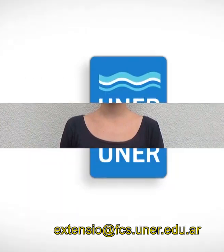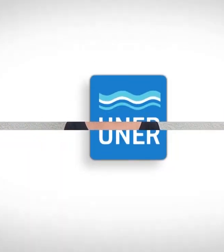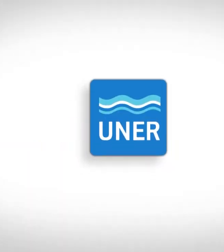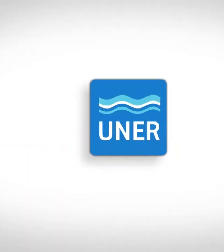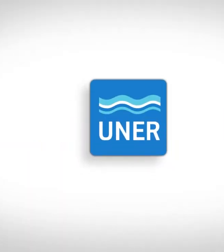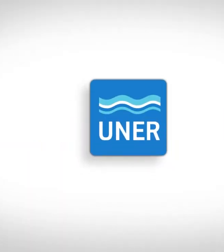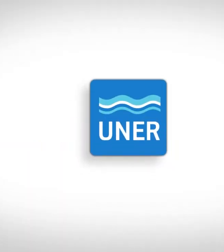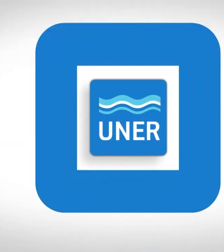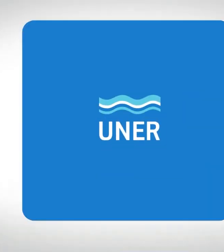Tg Gracias.